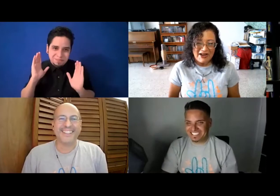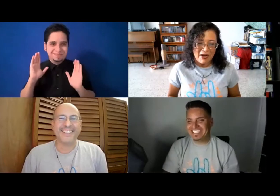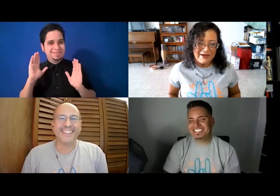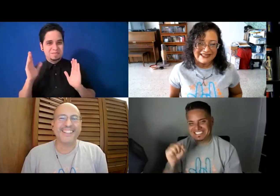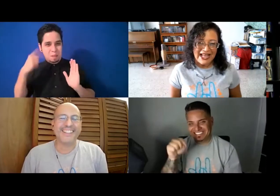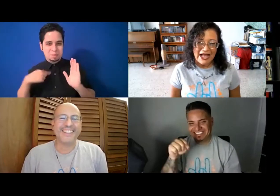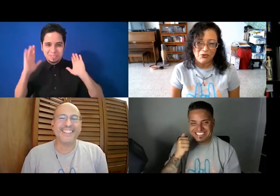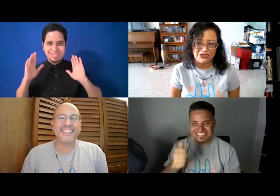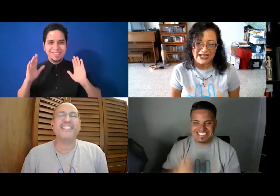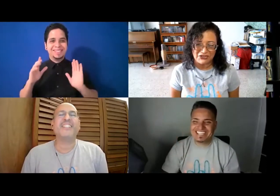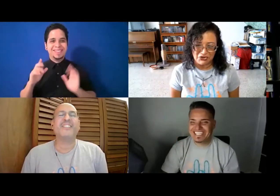¿Cómo estás, muchachos?